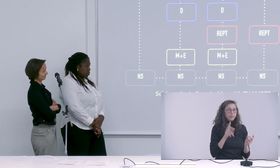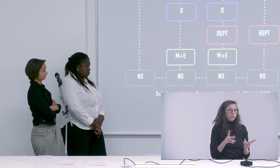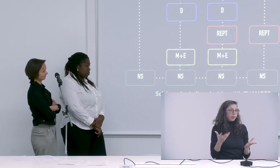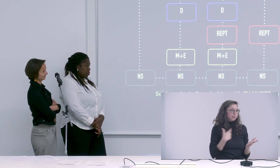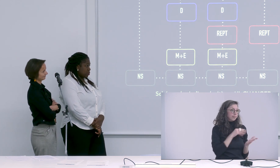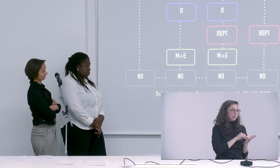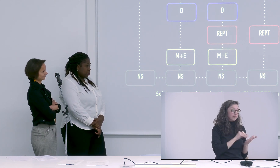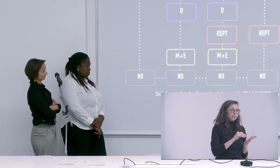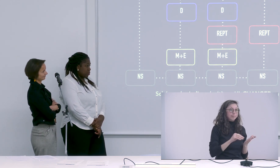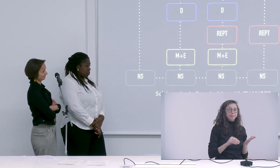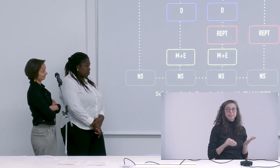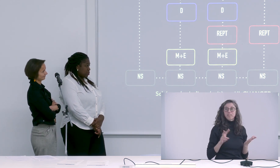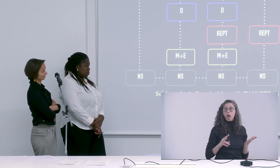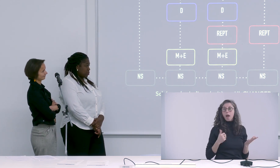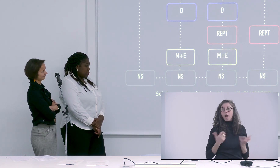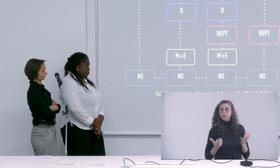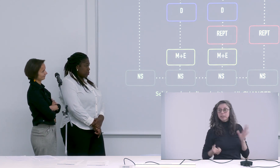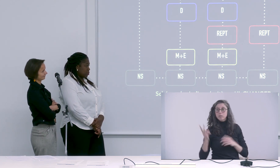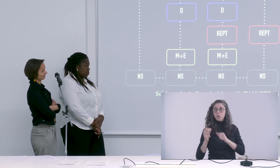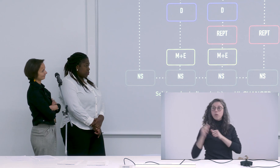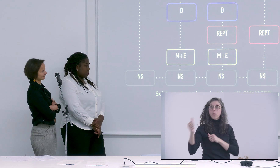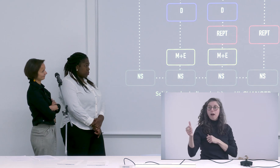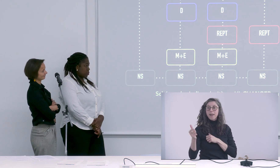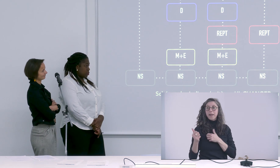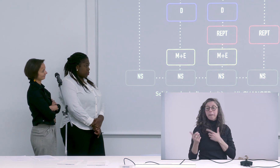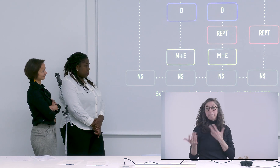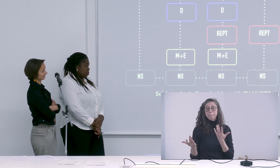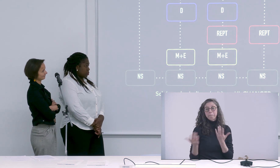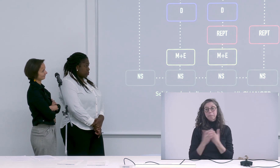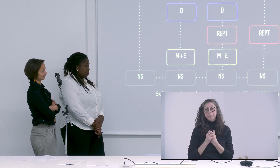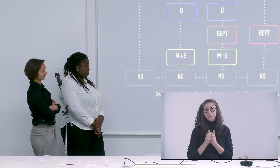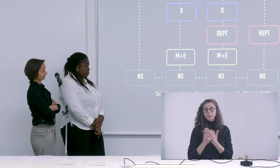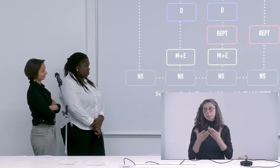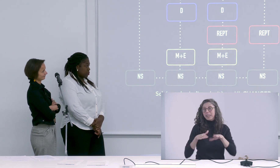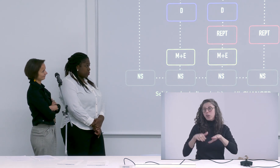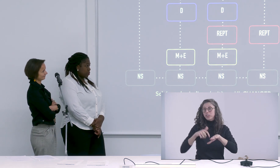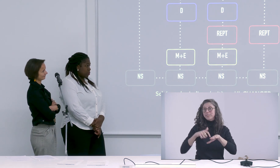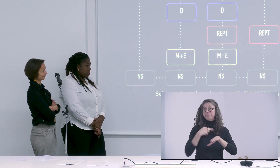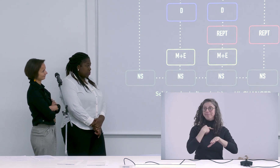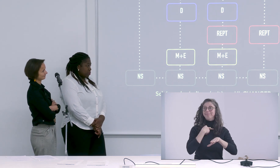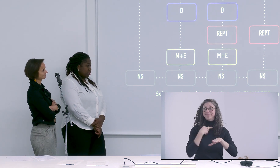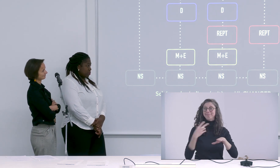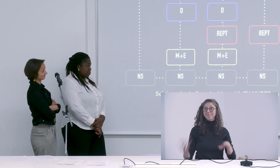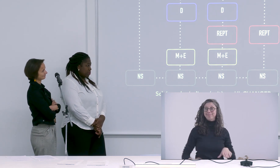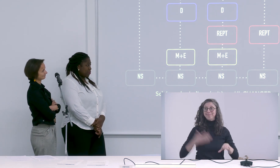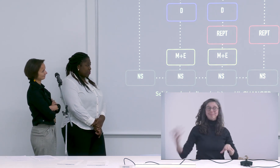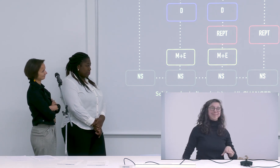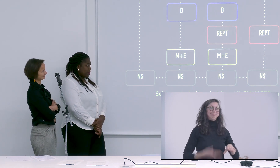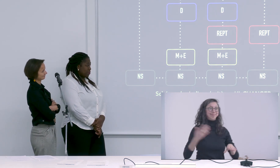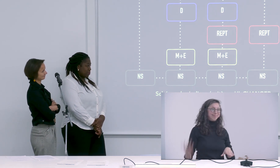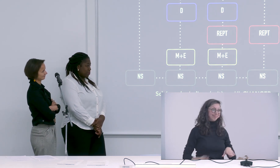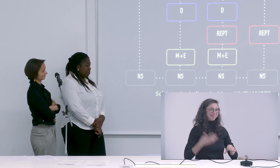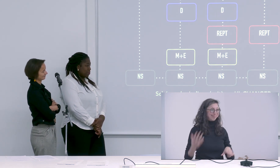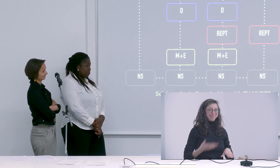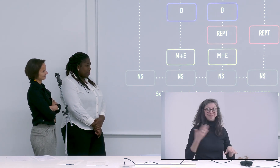d'avoir une créativité ça serait un peu frustrant moi j'aurais envie vraiment d'aller plus loin donc je pense que cette